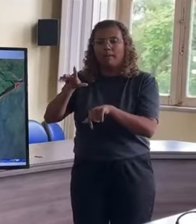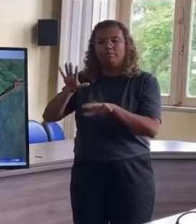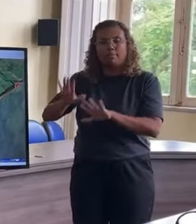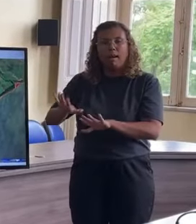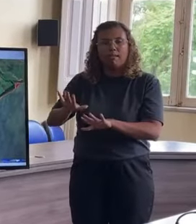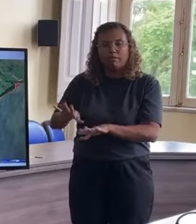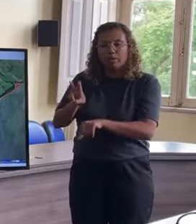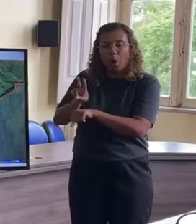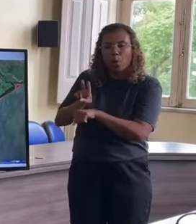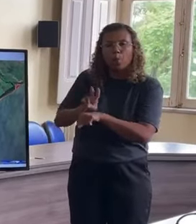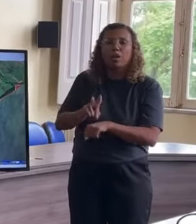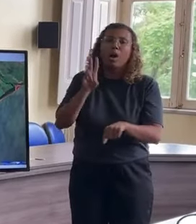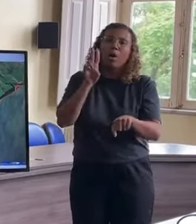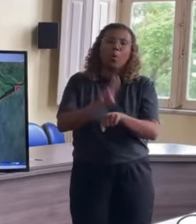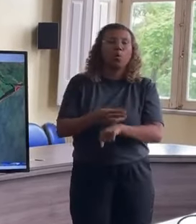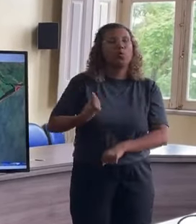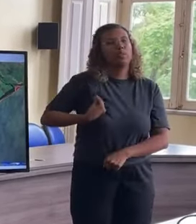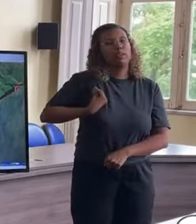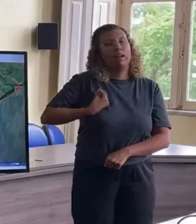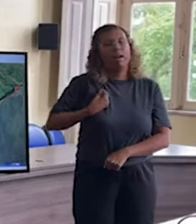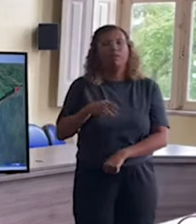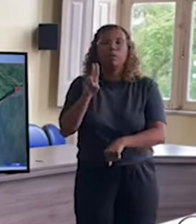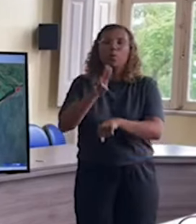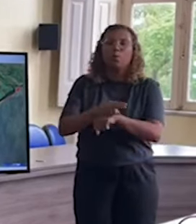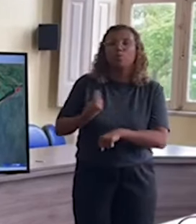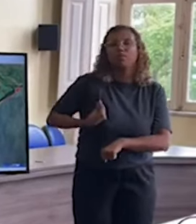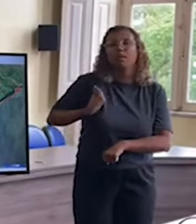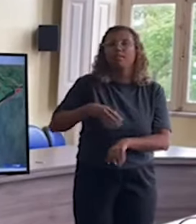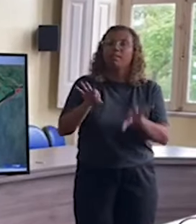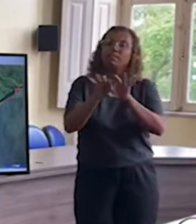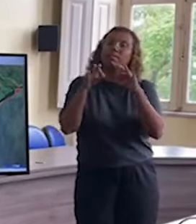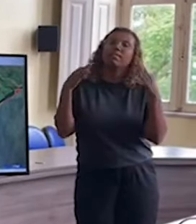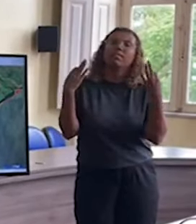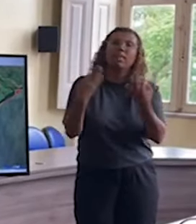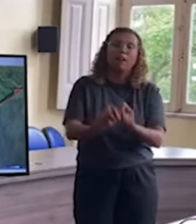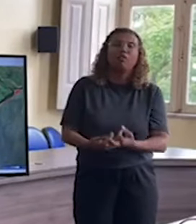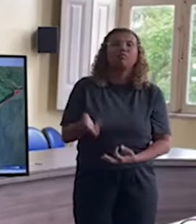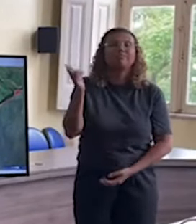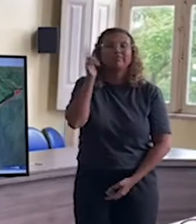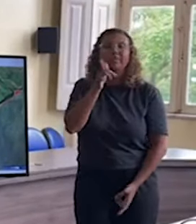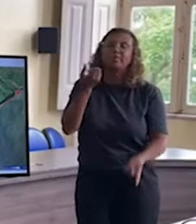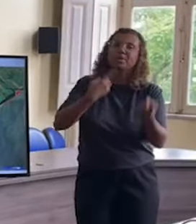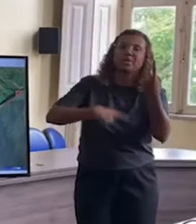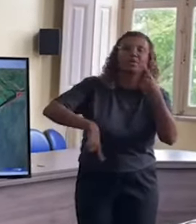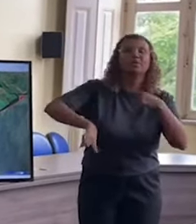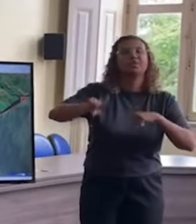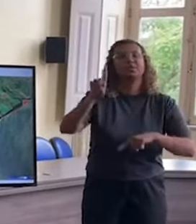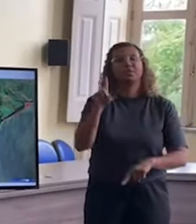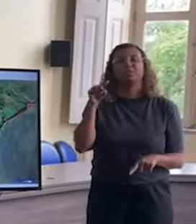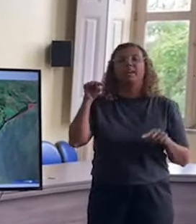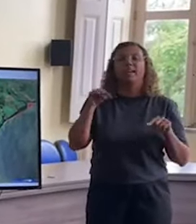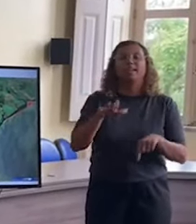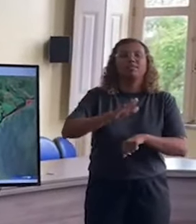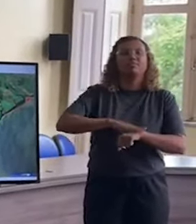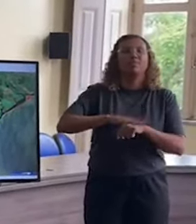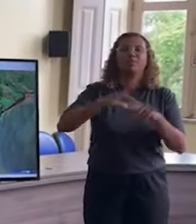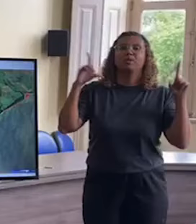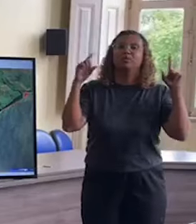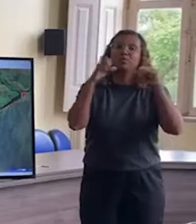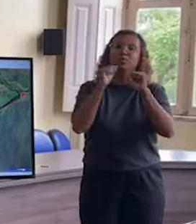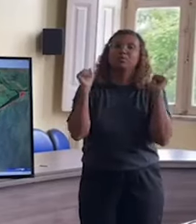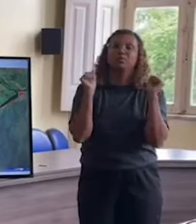Cuidem das suas vidas, das vidas das suas famílias e vamos vencer mais essa dificuldade